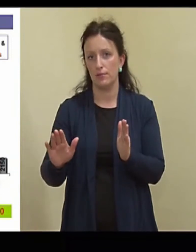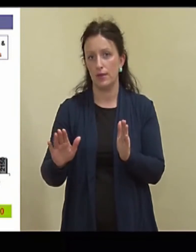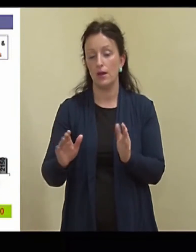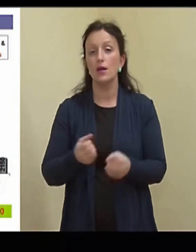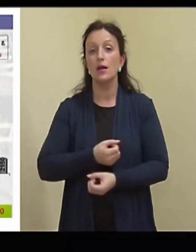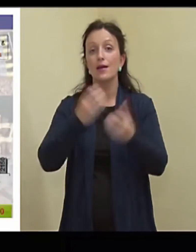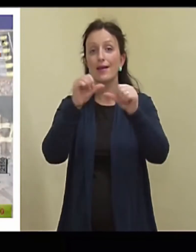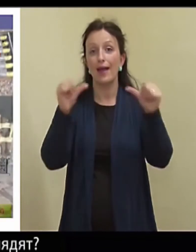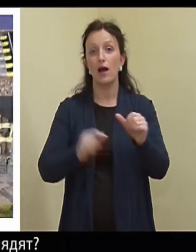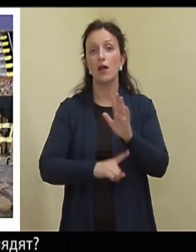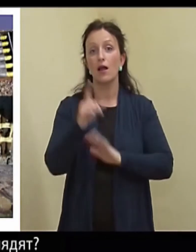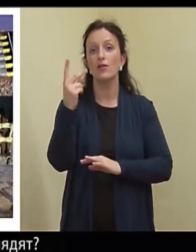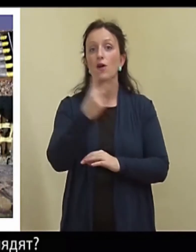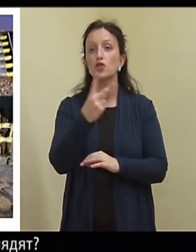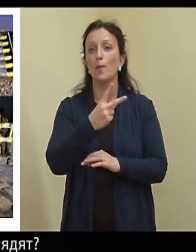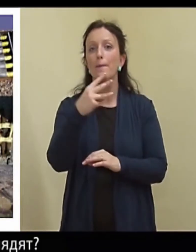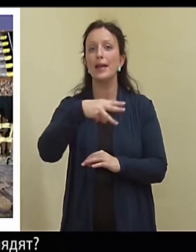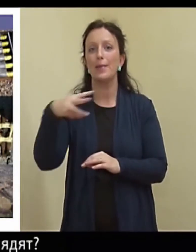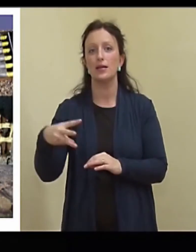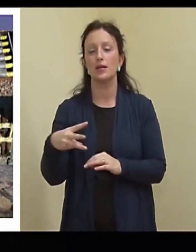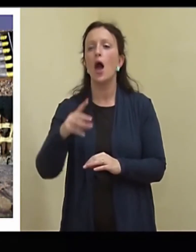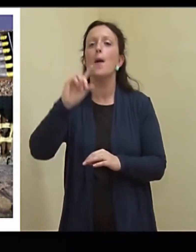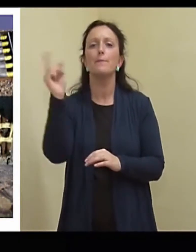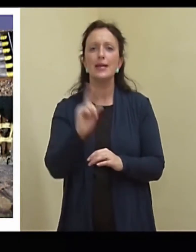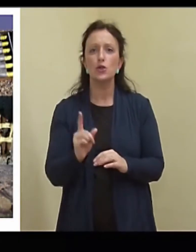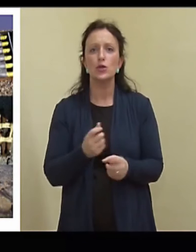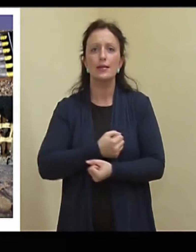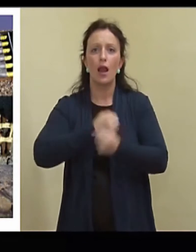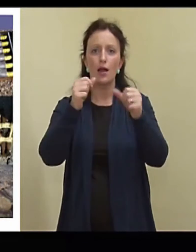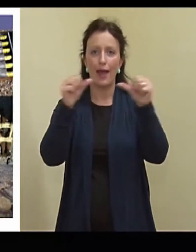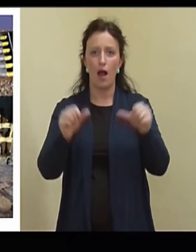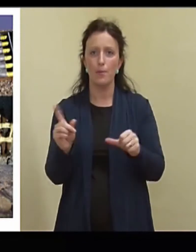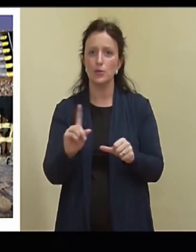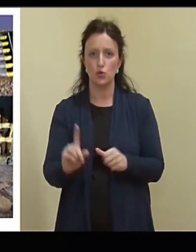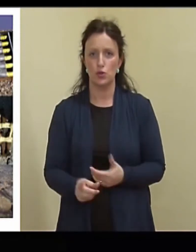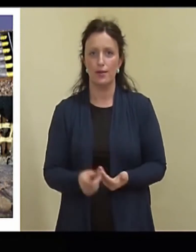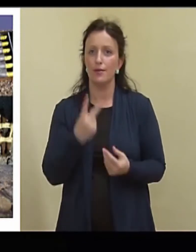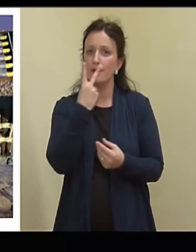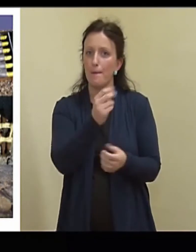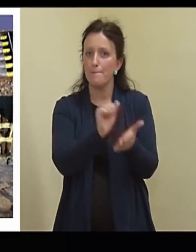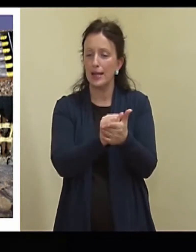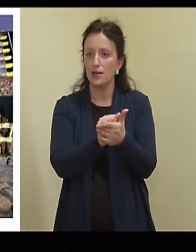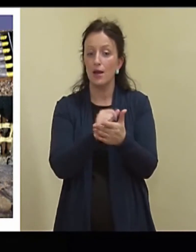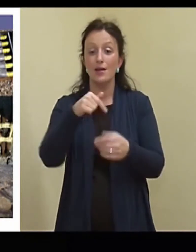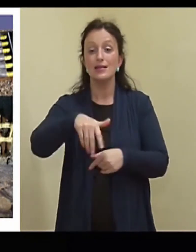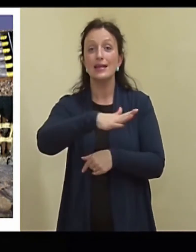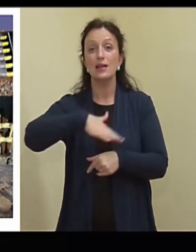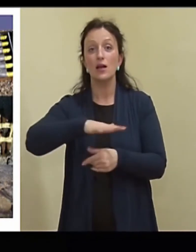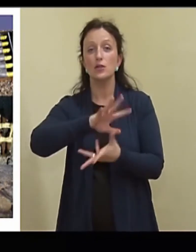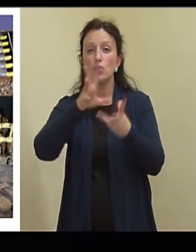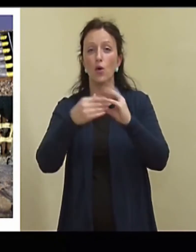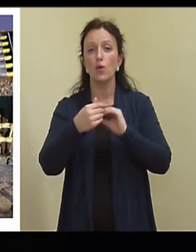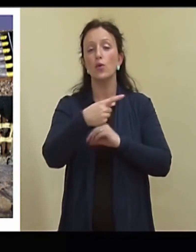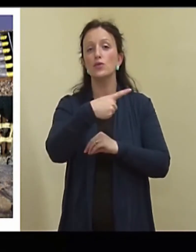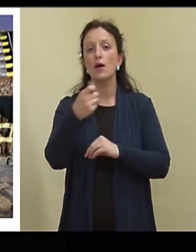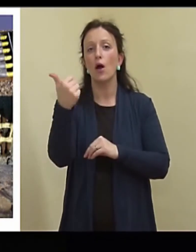20 mm. Millised lõhkekehad välja näevad? Noh, siin te näete neid erinevaid pilte. Siin klassis üldse kokku on 160